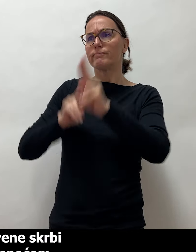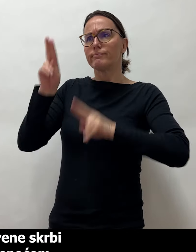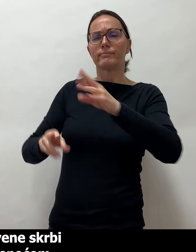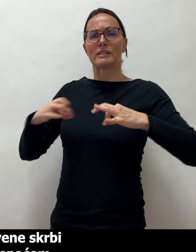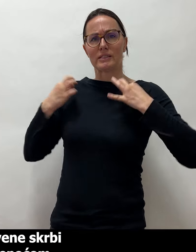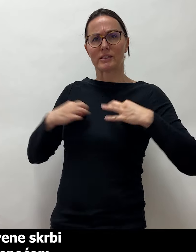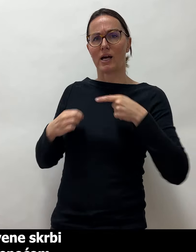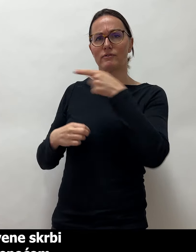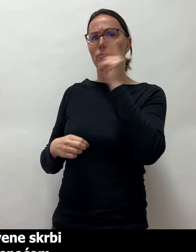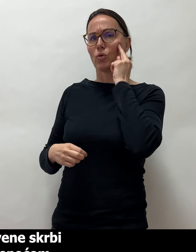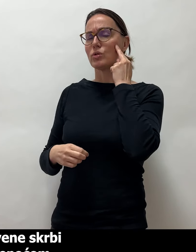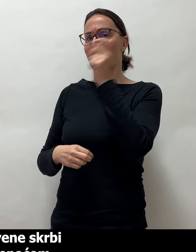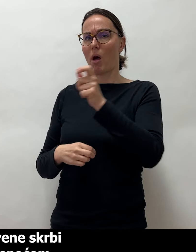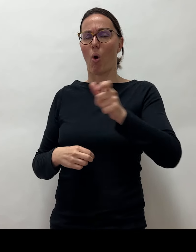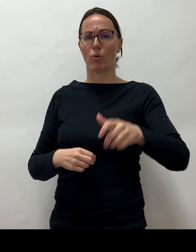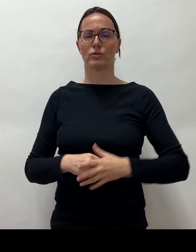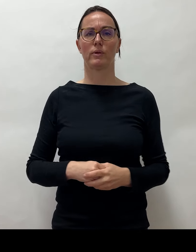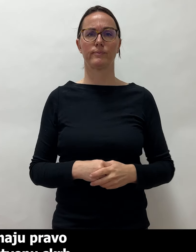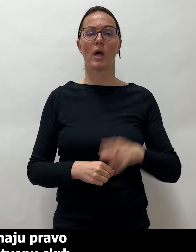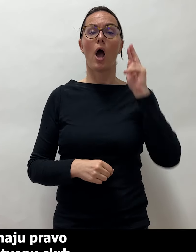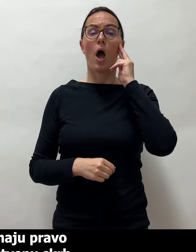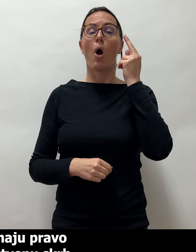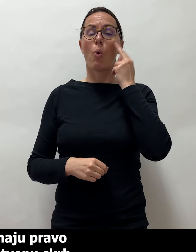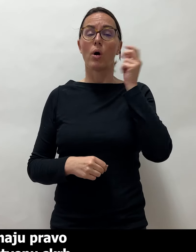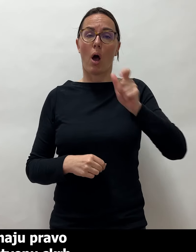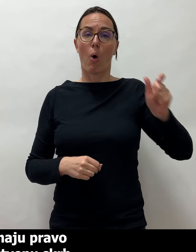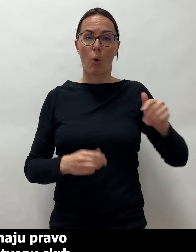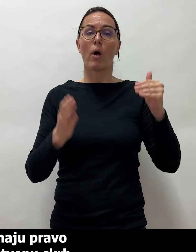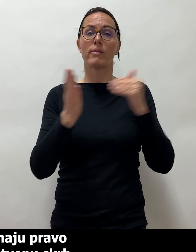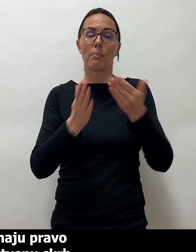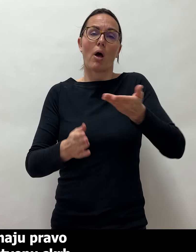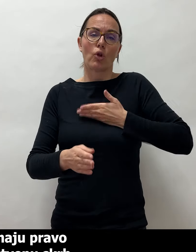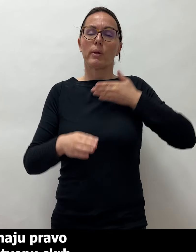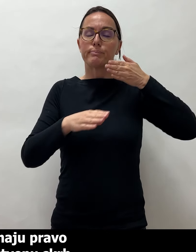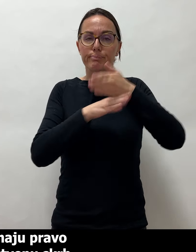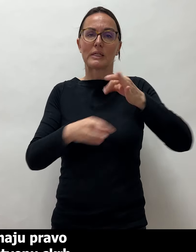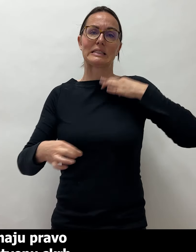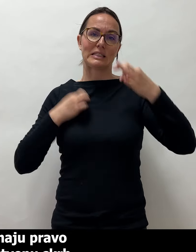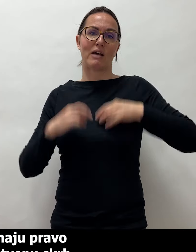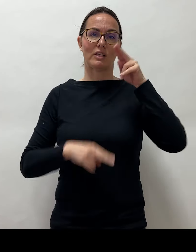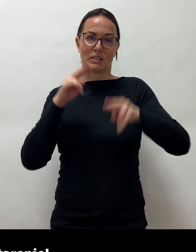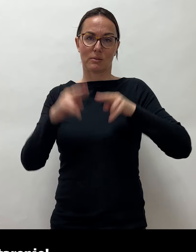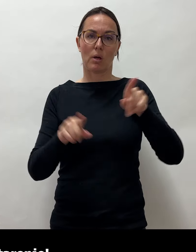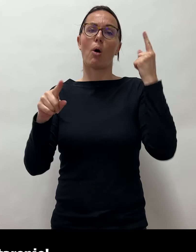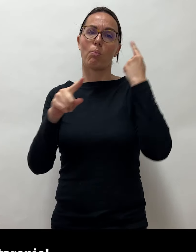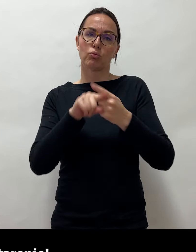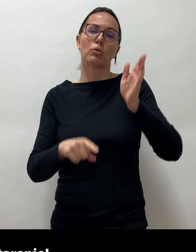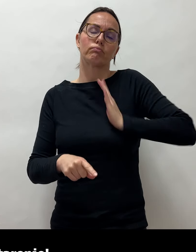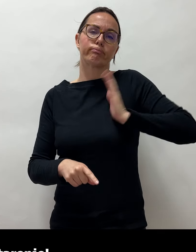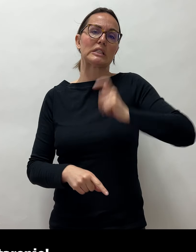zdravstvene skrbi osobama s gluhoslijepoćom. Gluhoslijepe osobe imaju pravo na pristupačnu zdravstvenu skrb i